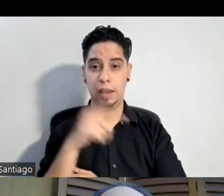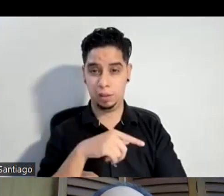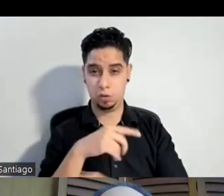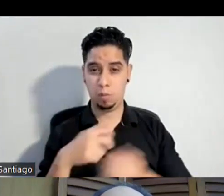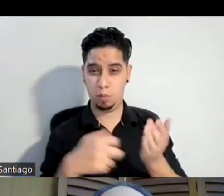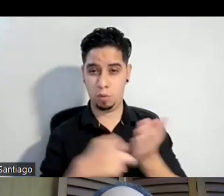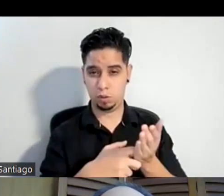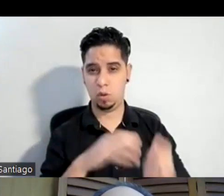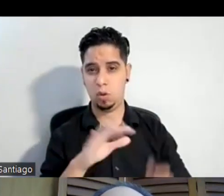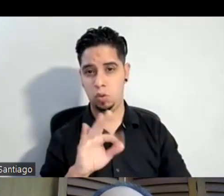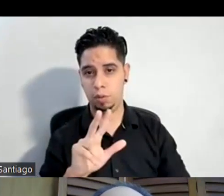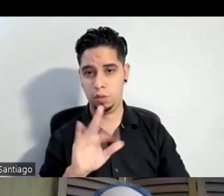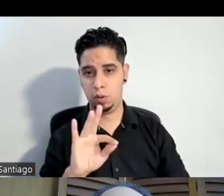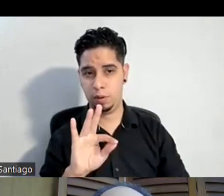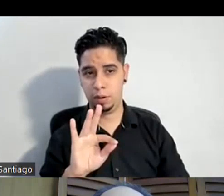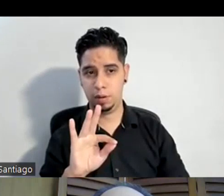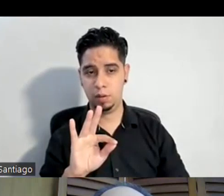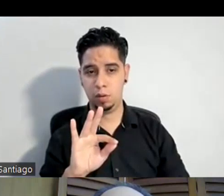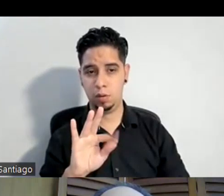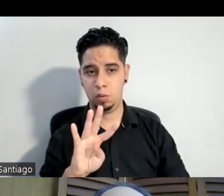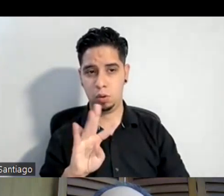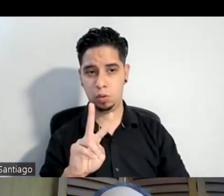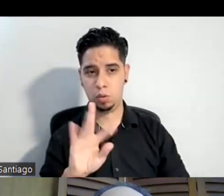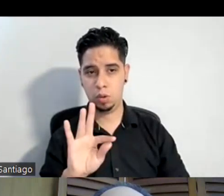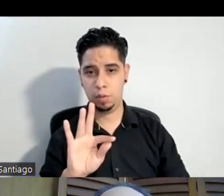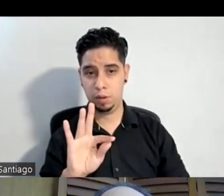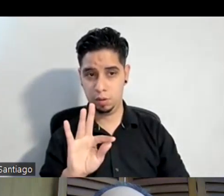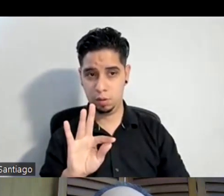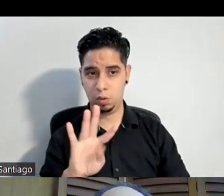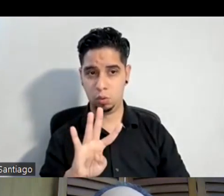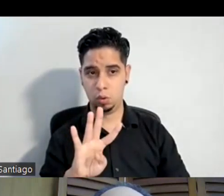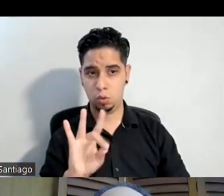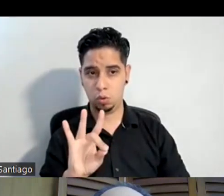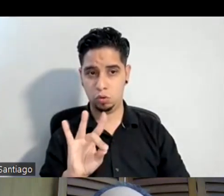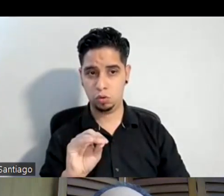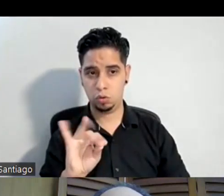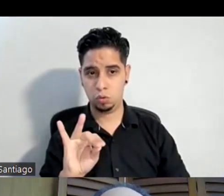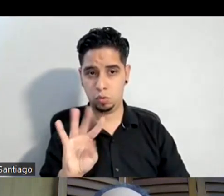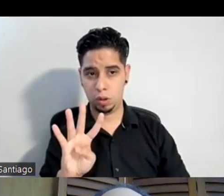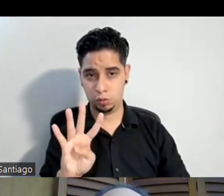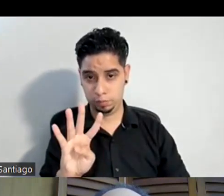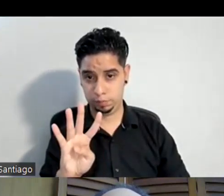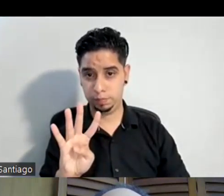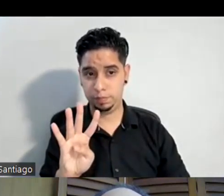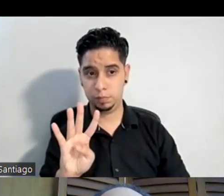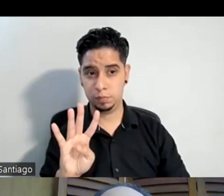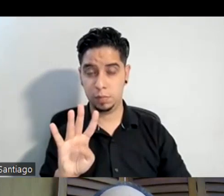939-429-4804 pero si es funciones generales